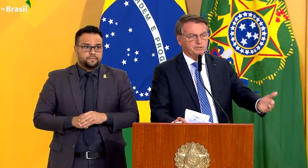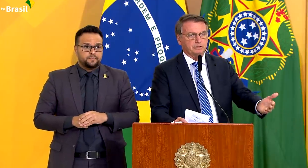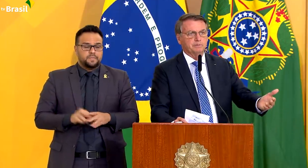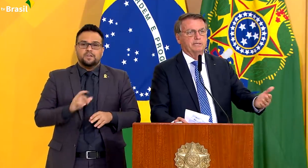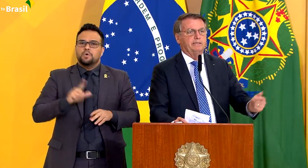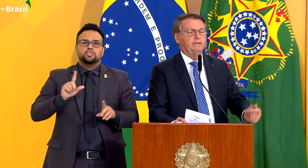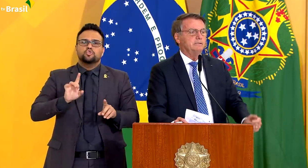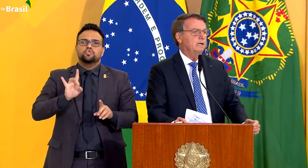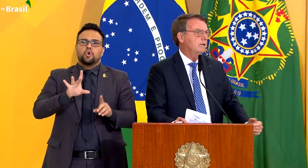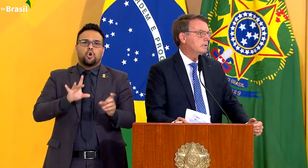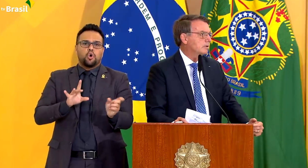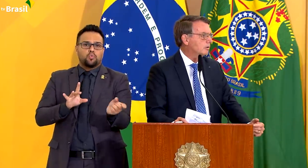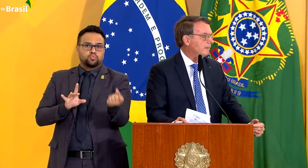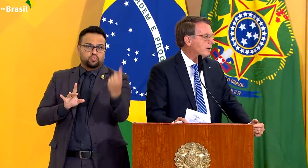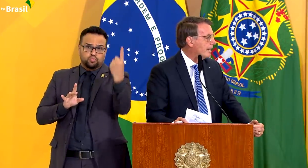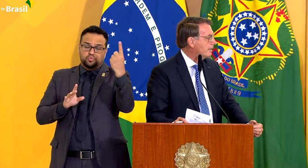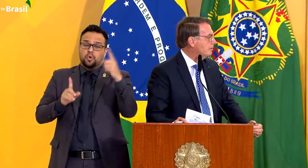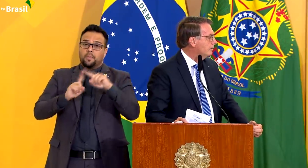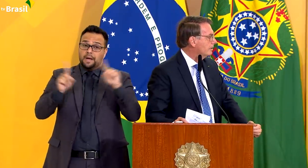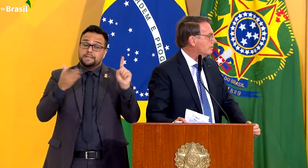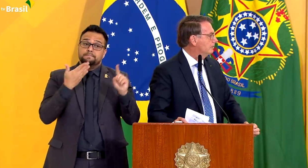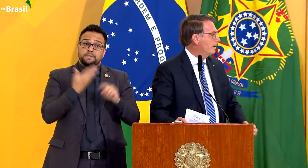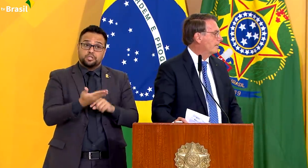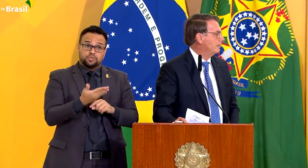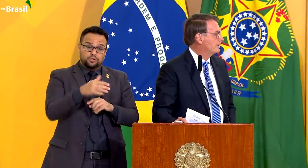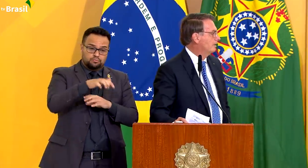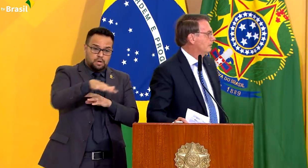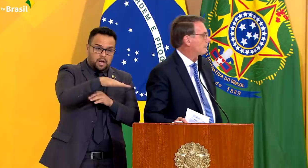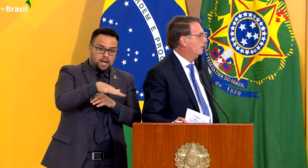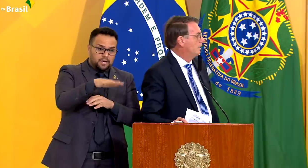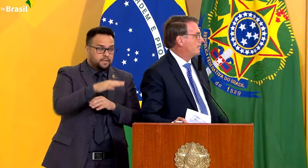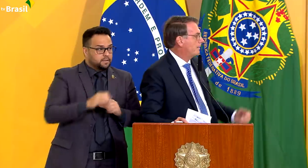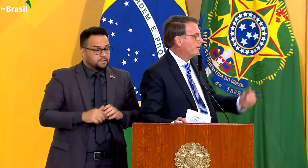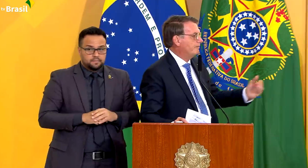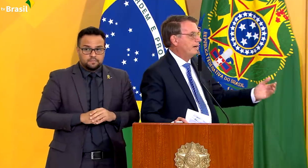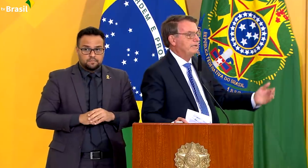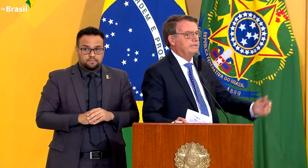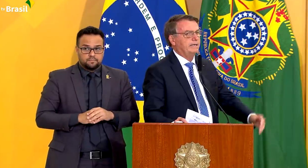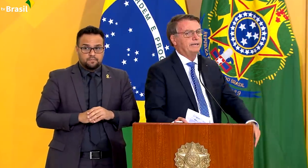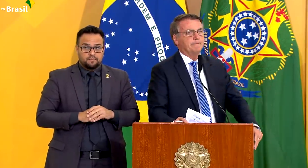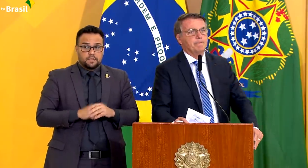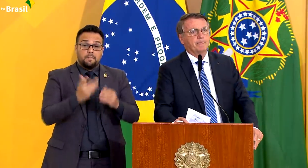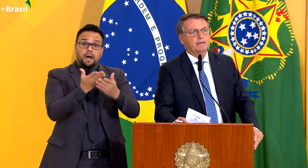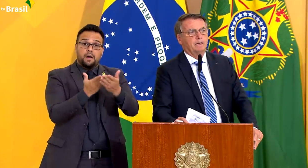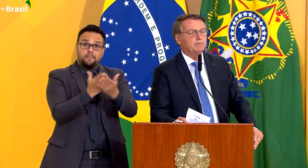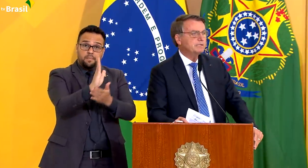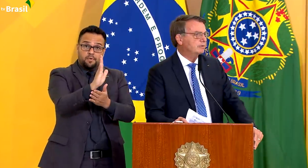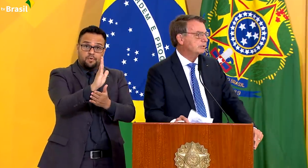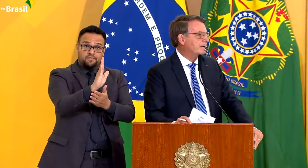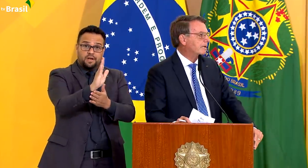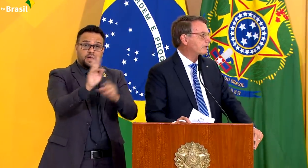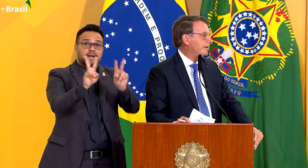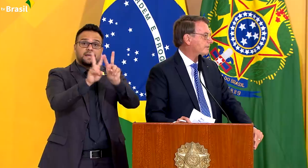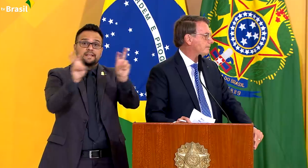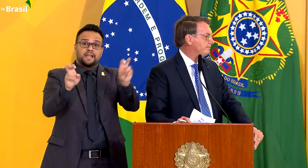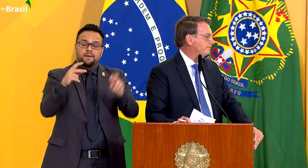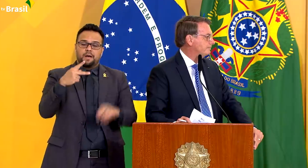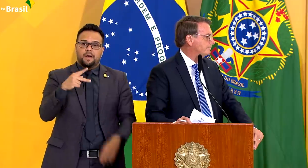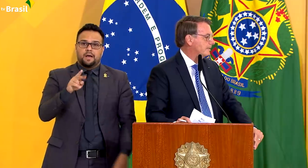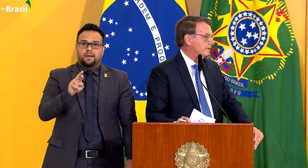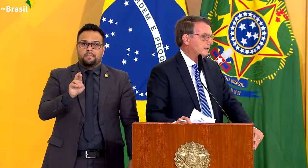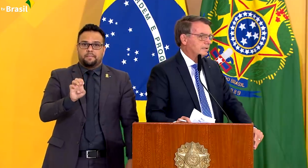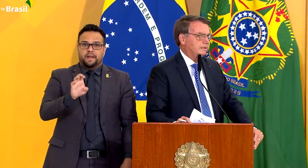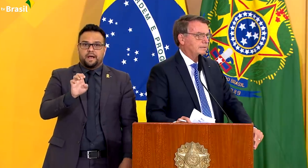isso. Pedimos a eles que colaborassem conosco, empresário do Ciro, para provar a questão dos precatórios.